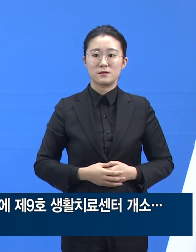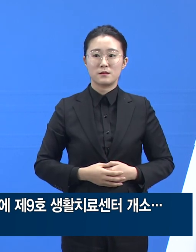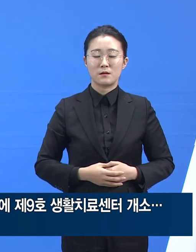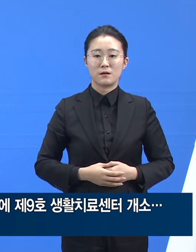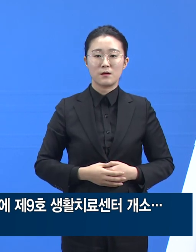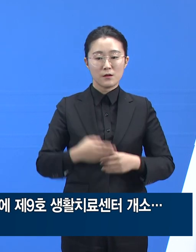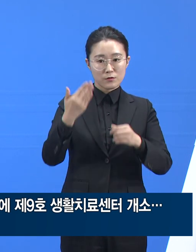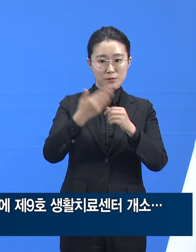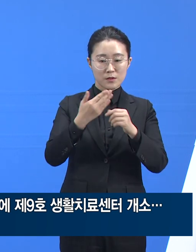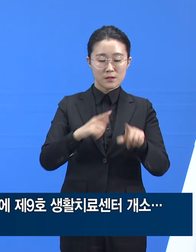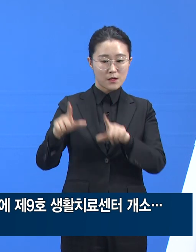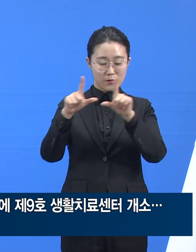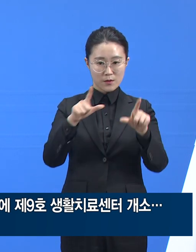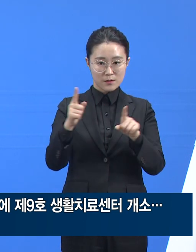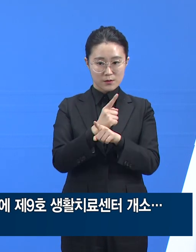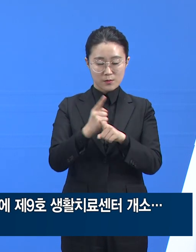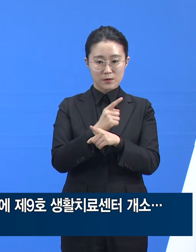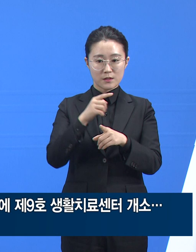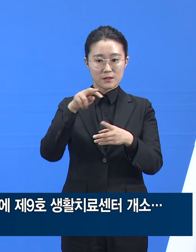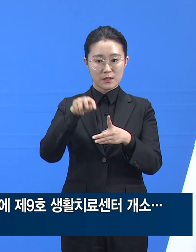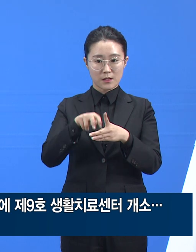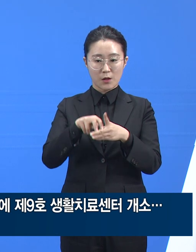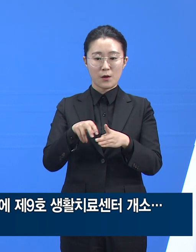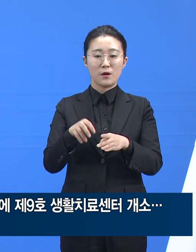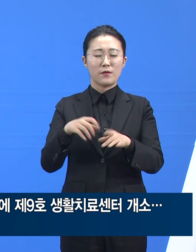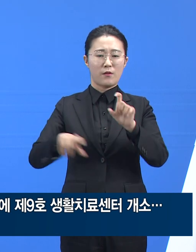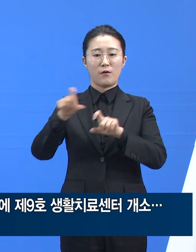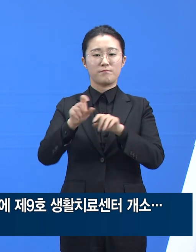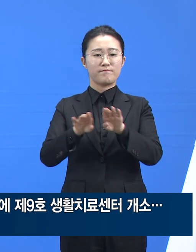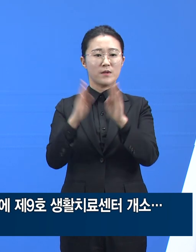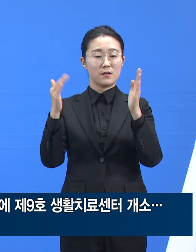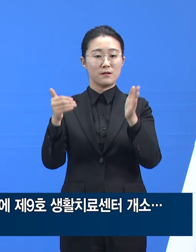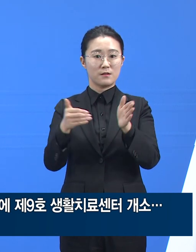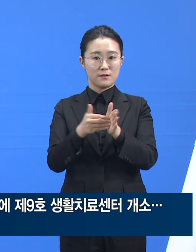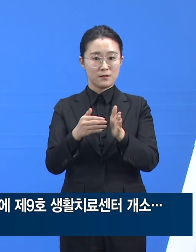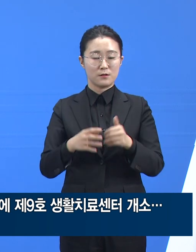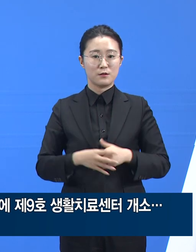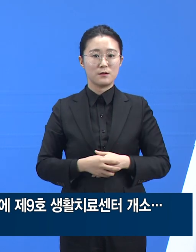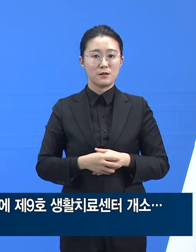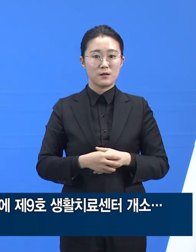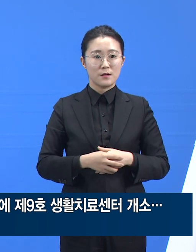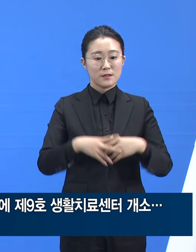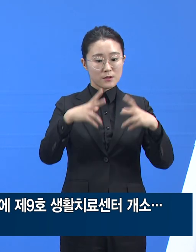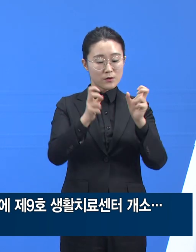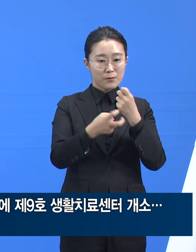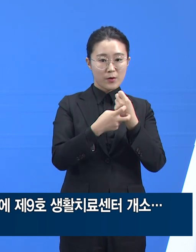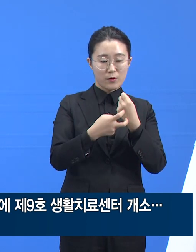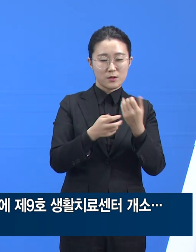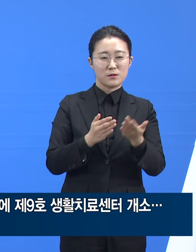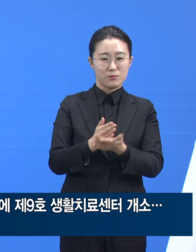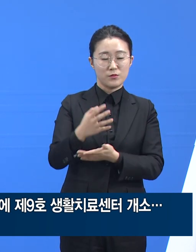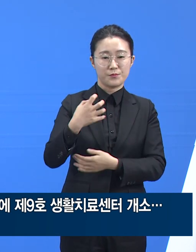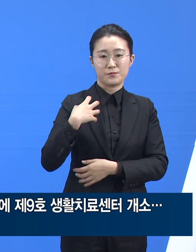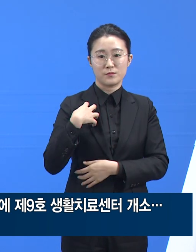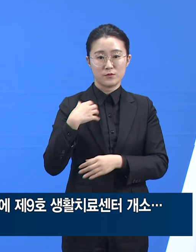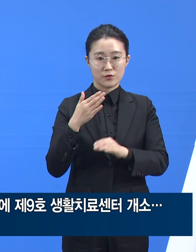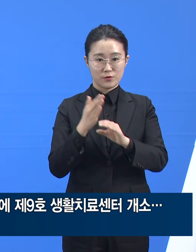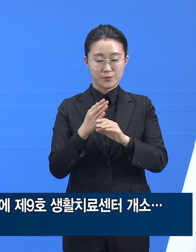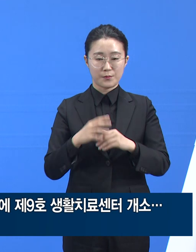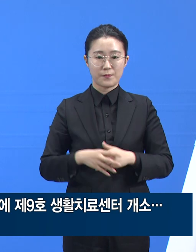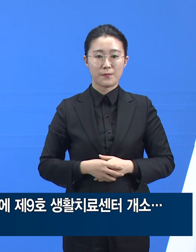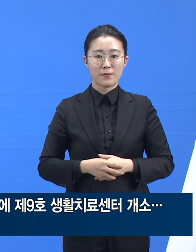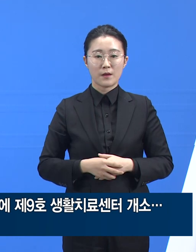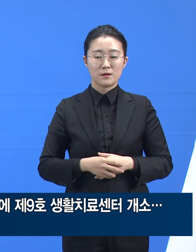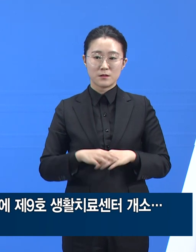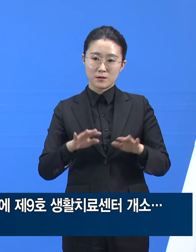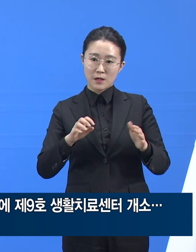생활치료센터로 추가 개수하였습니다. 전담병원은 성남시 의료원이며 수용규모는 71실 142명입니다.